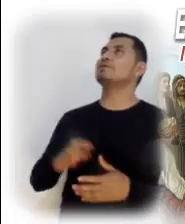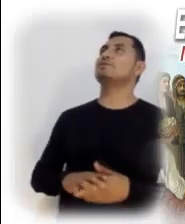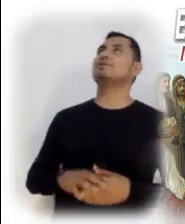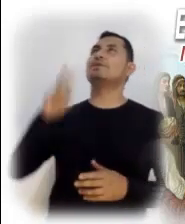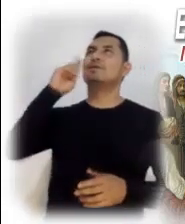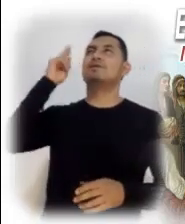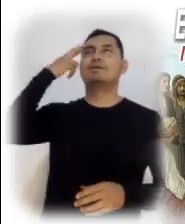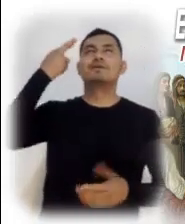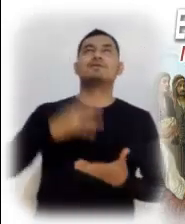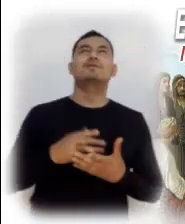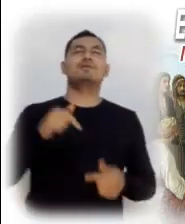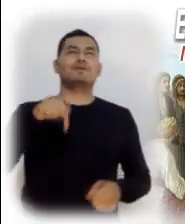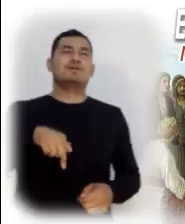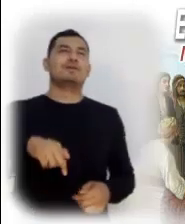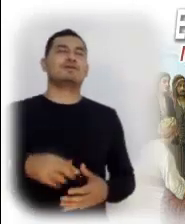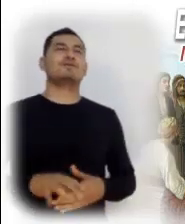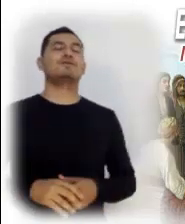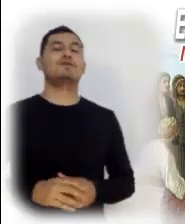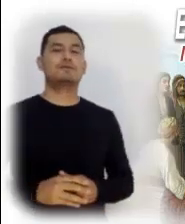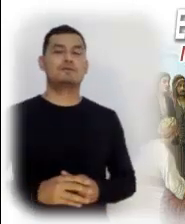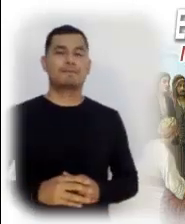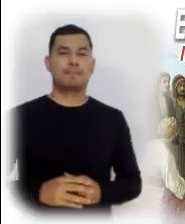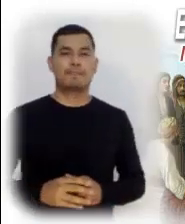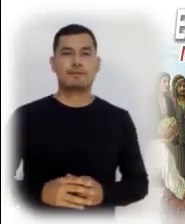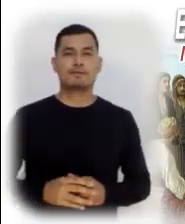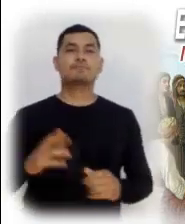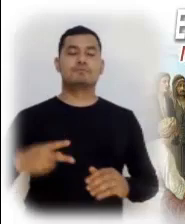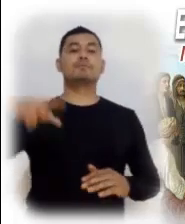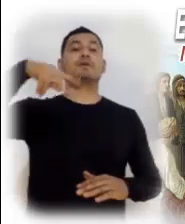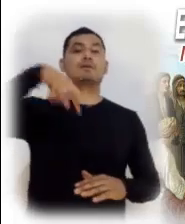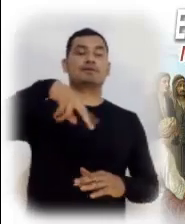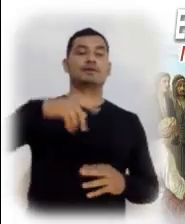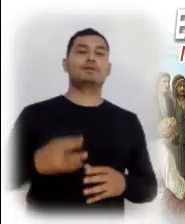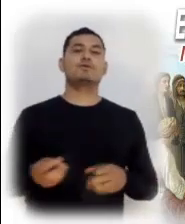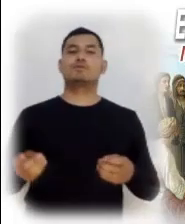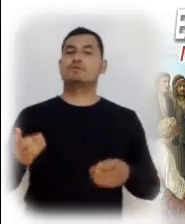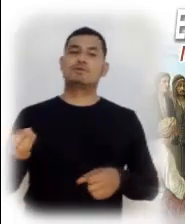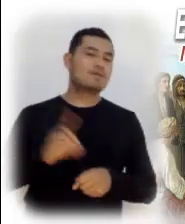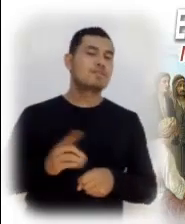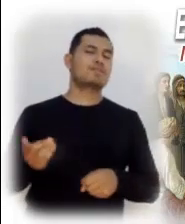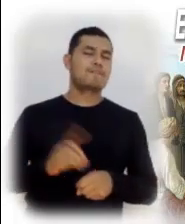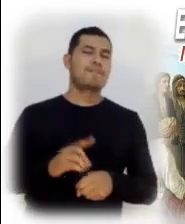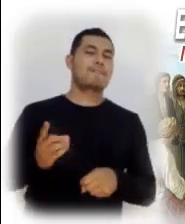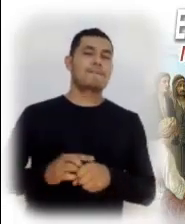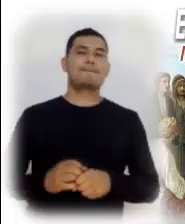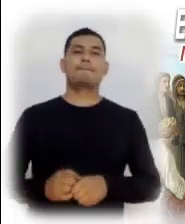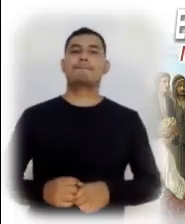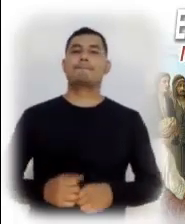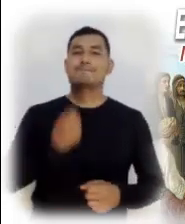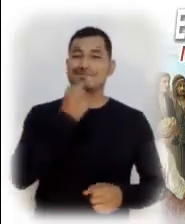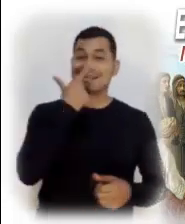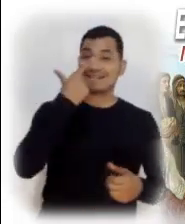mañanas cuando se ha fracasado. Pero sabemos que Tú eres la luz y la salvación.